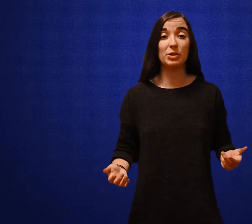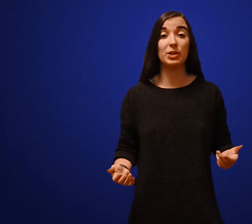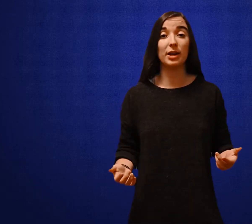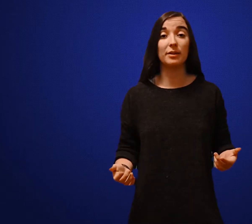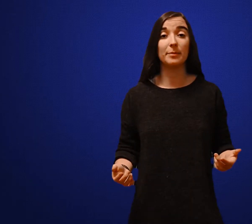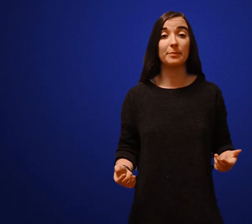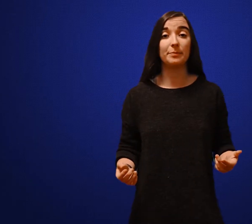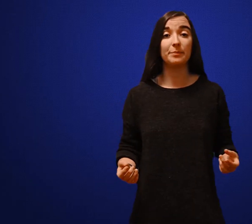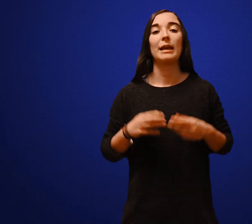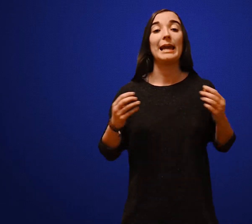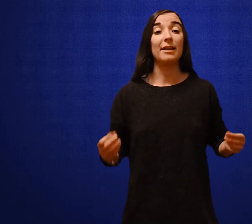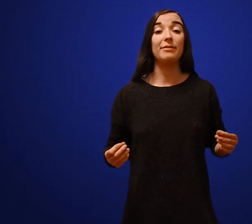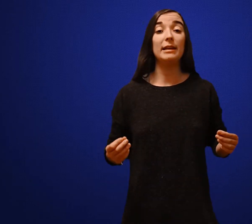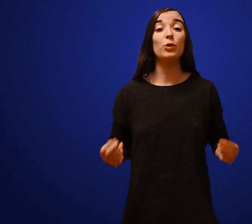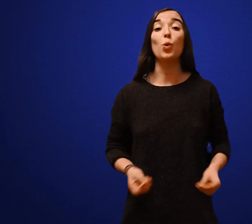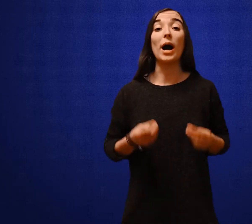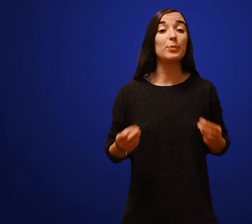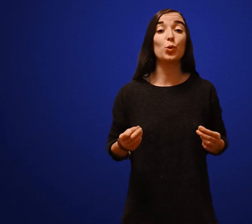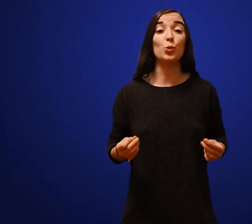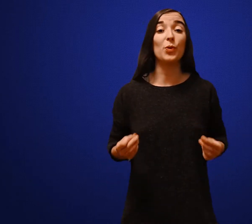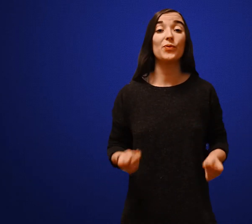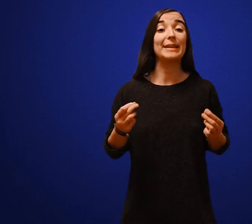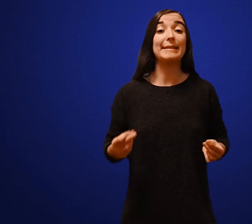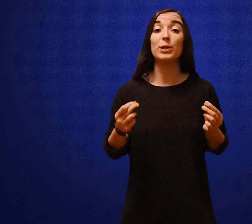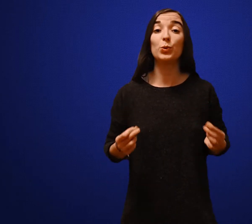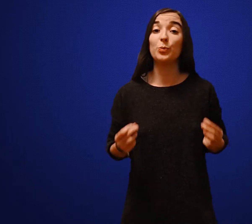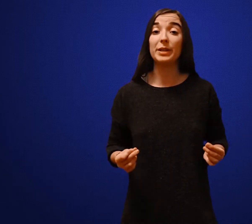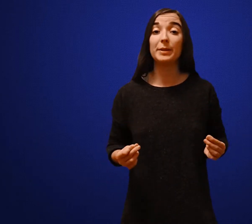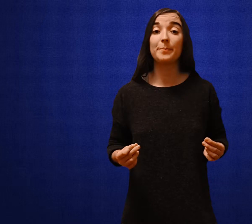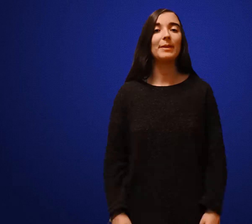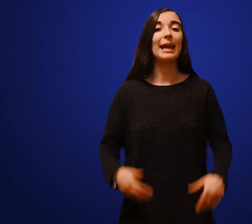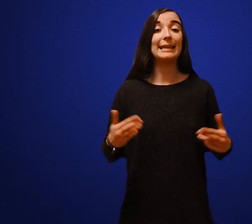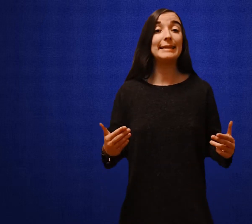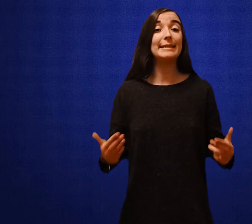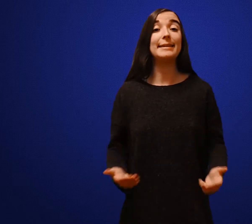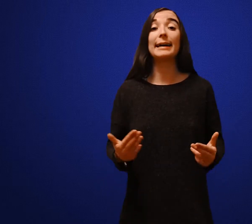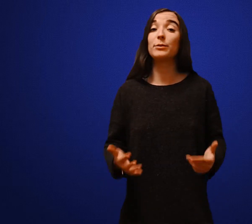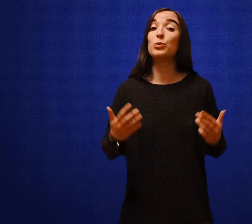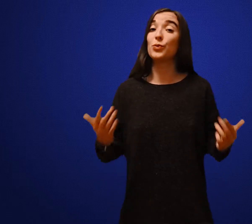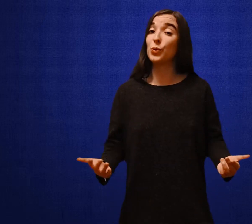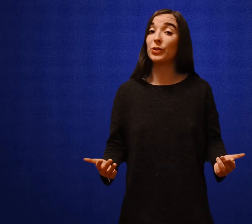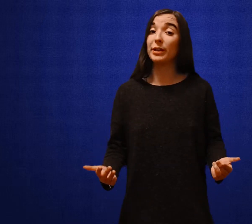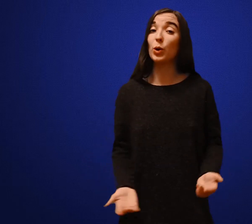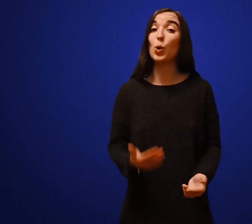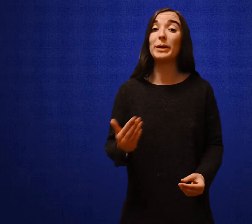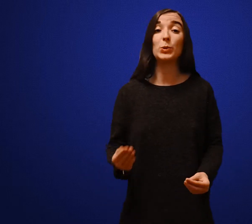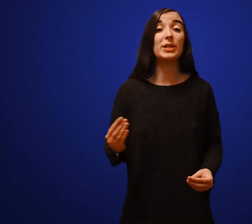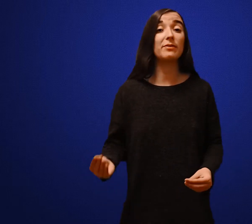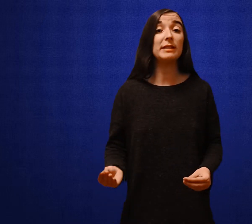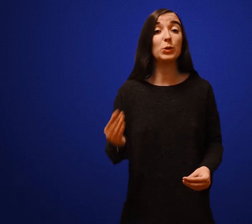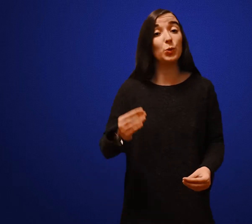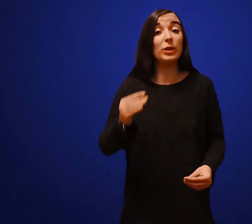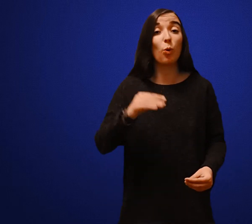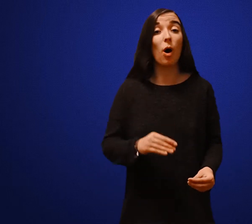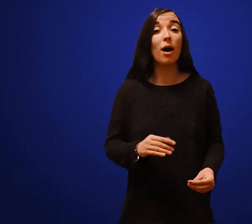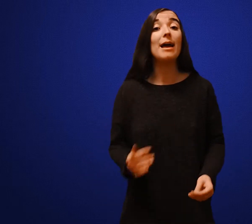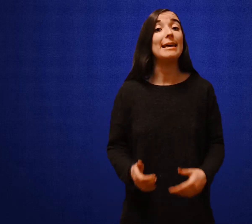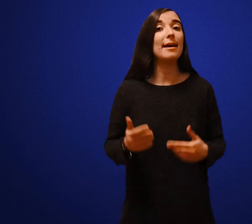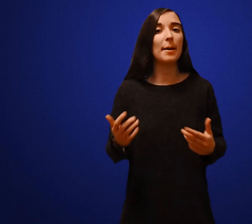Michigan La ville doit absolument faire des économies Elle décide d'arrêter de se fournir auprès du service des eaux de Détroit et à la